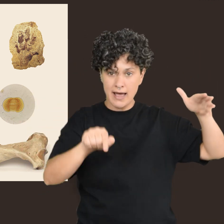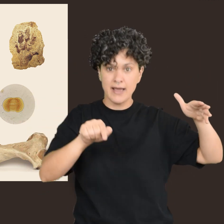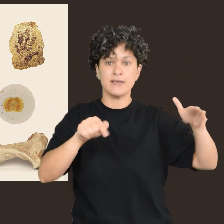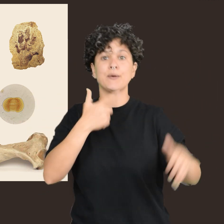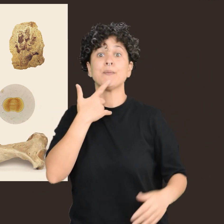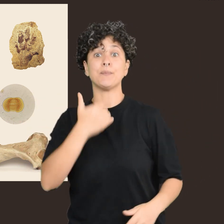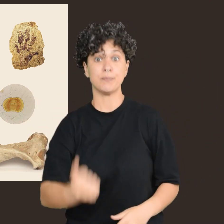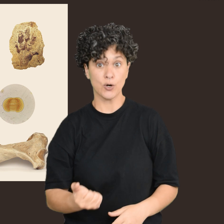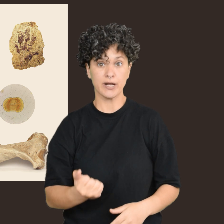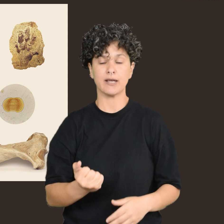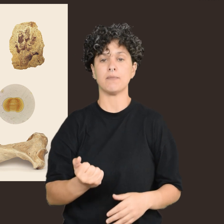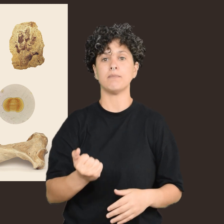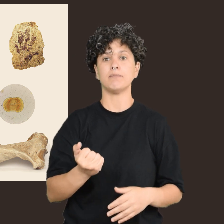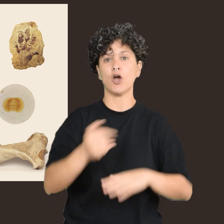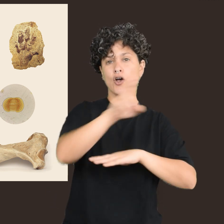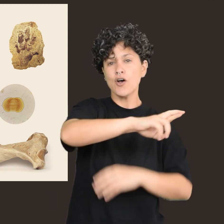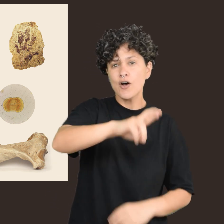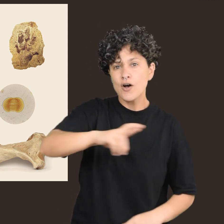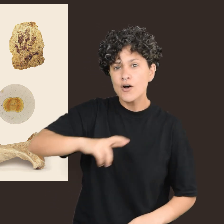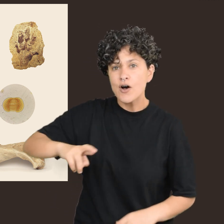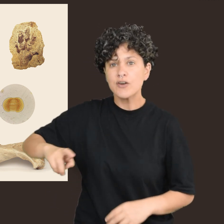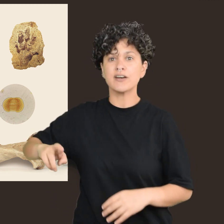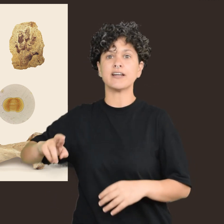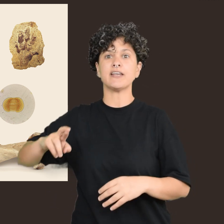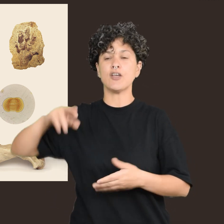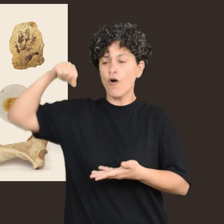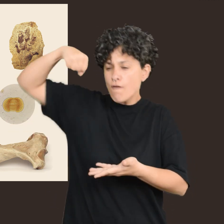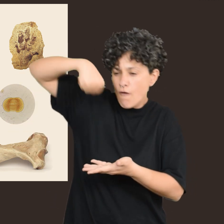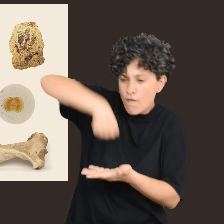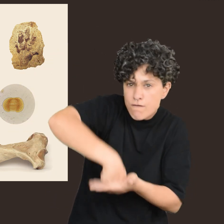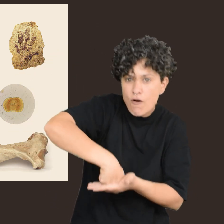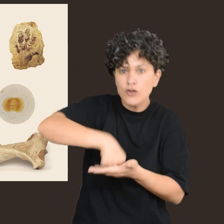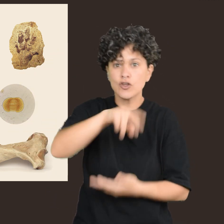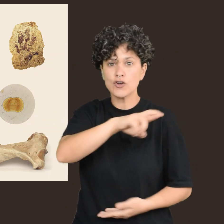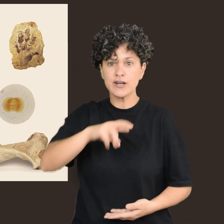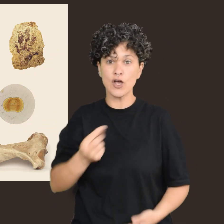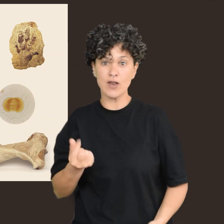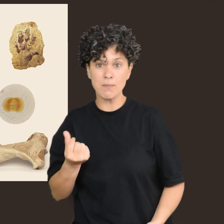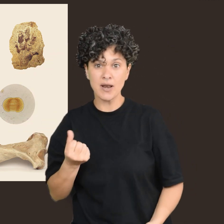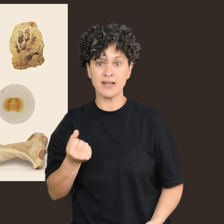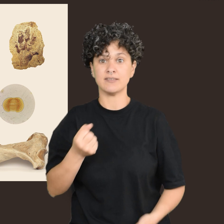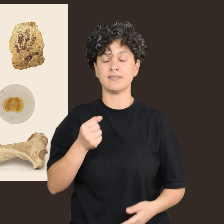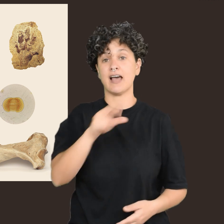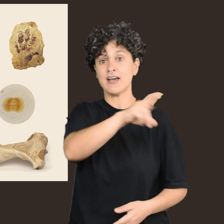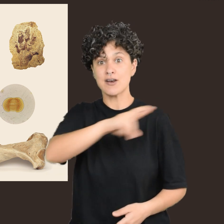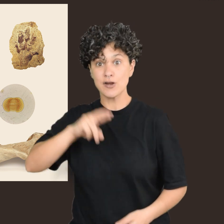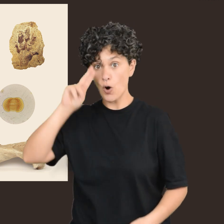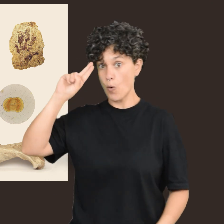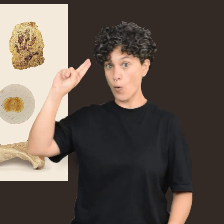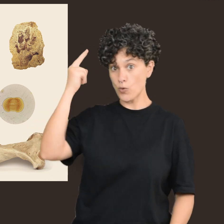Por ejemplo, es muy común encontrarlos en las barrancas costeras, y en el fondo, del río de la Plata y